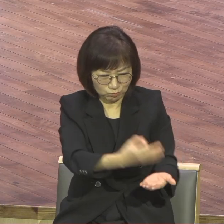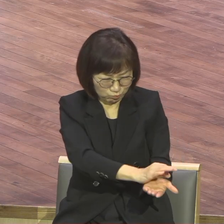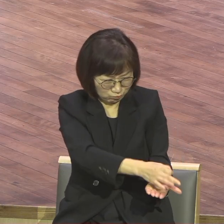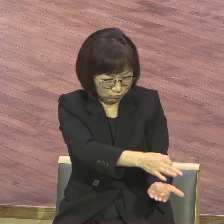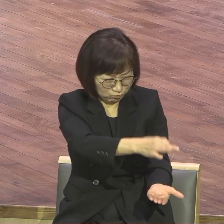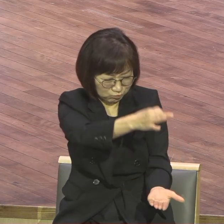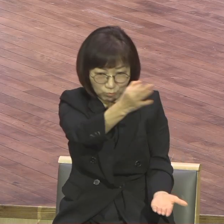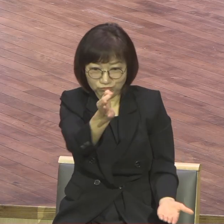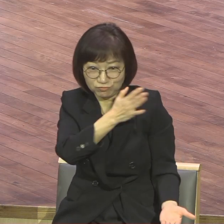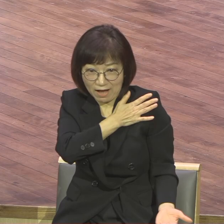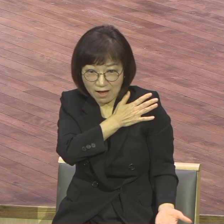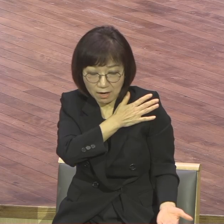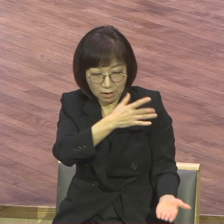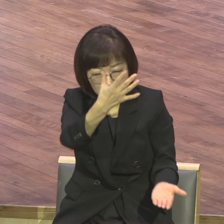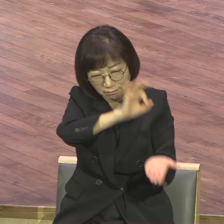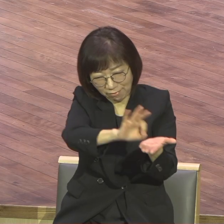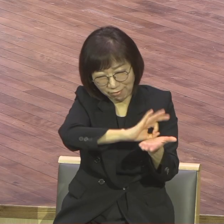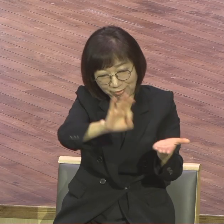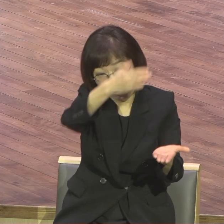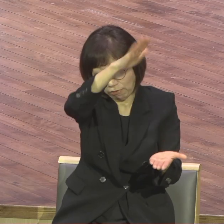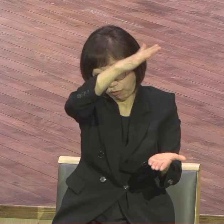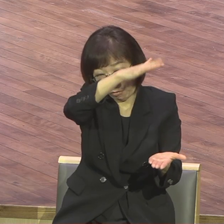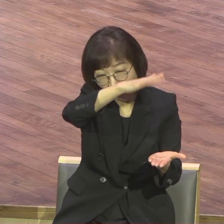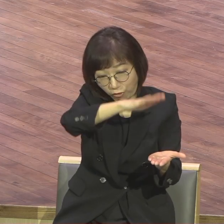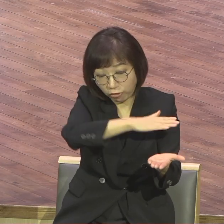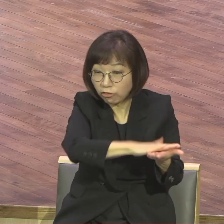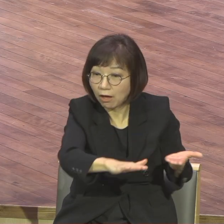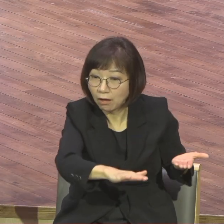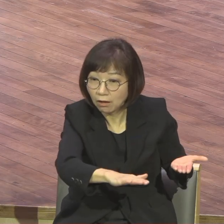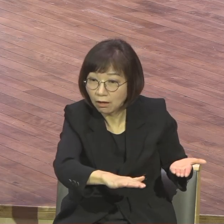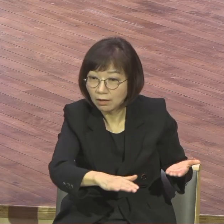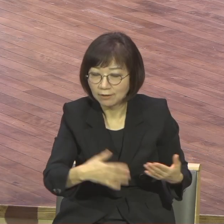다 무려져 그 엄청난 직분이 다 사라져